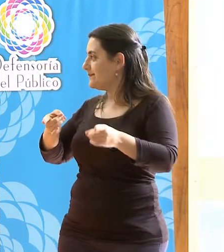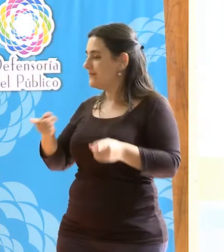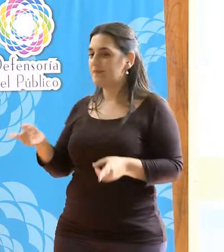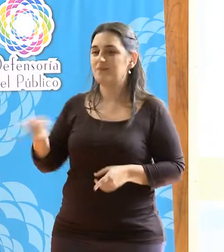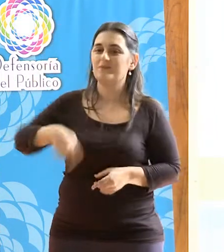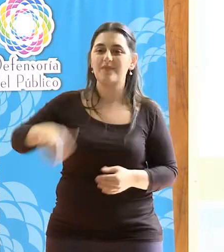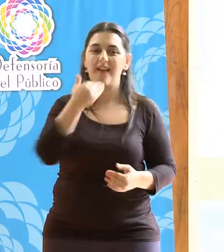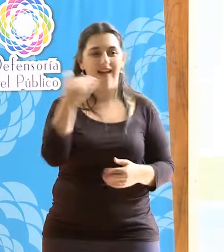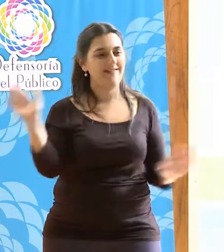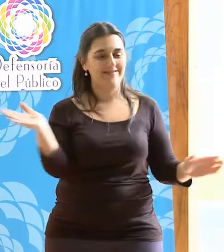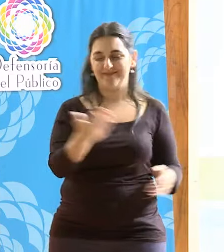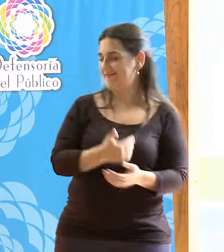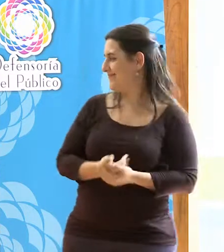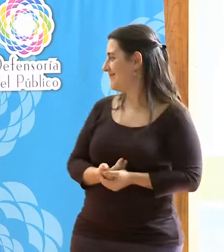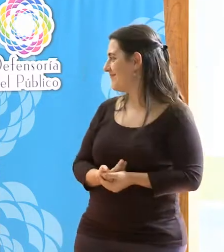hermanos, muchas gracias.